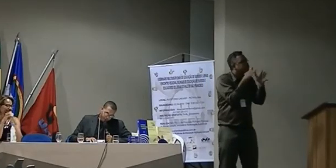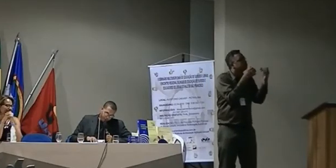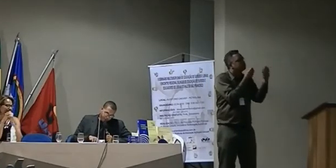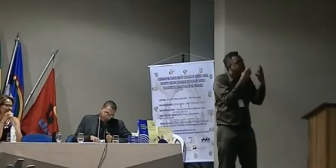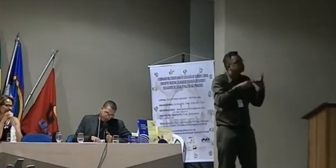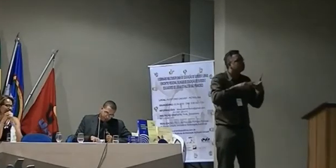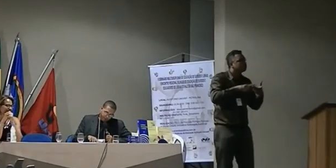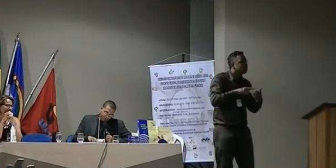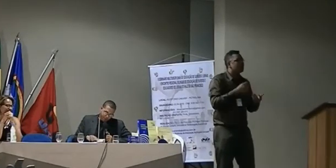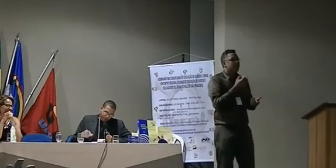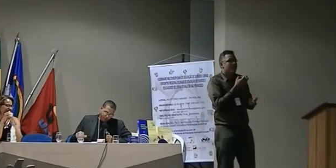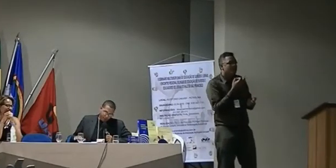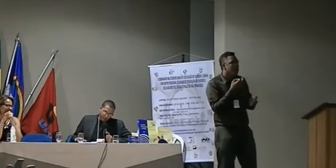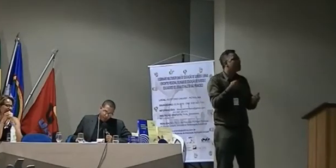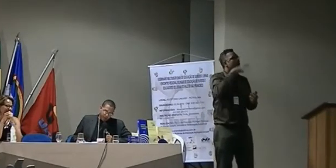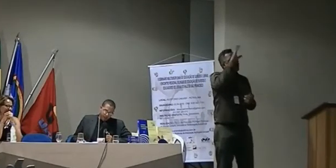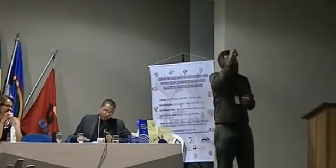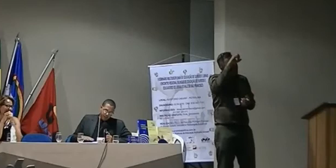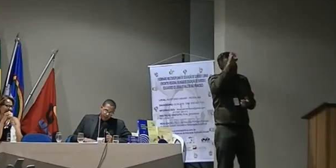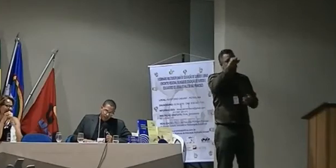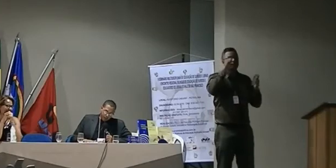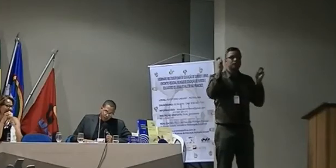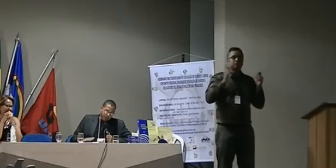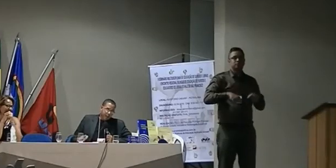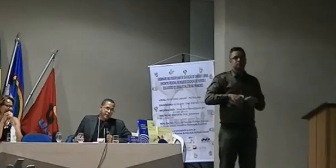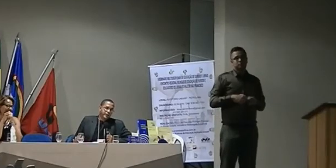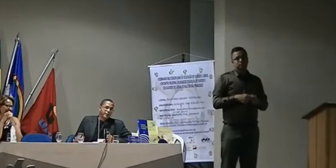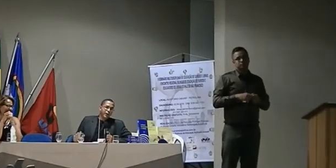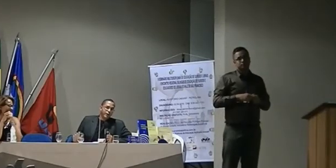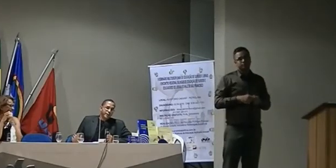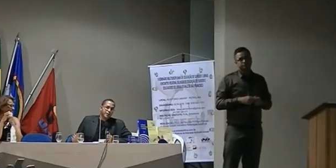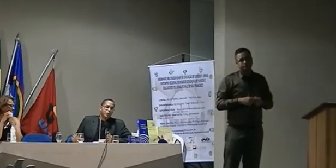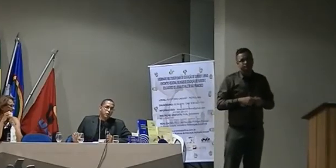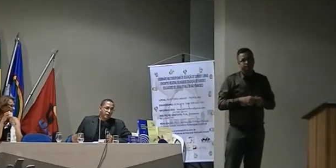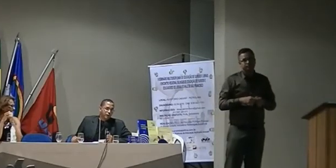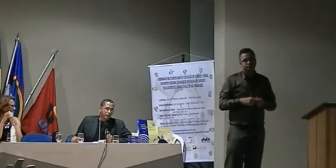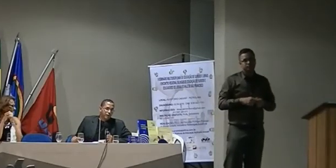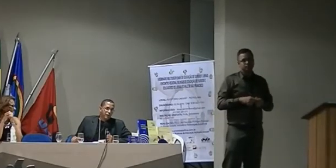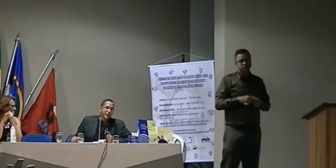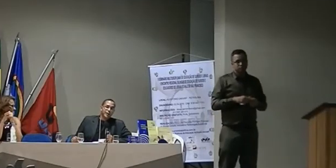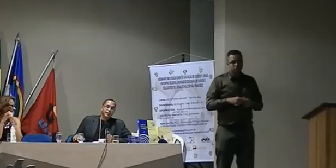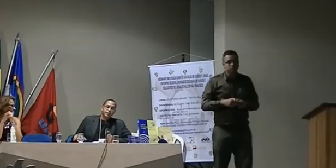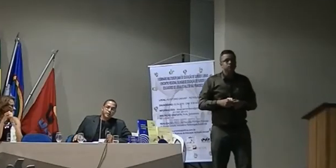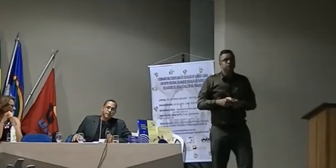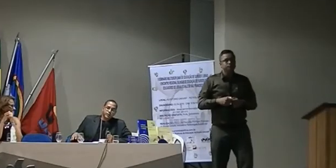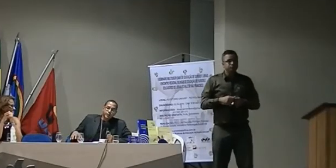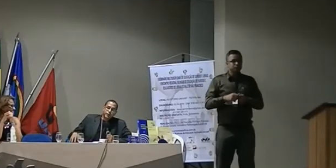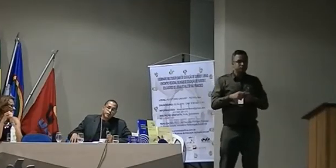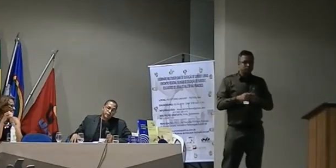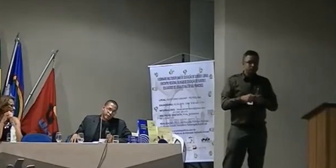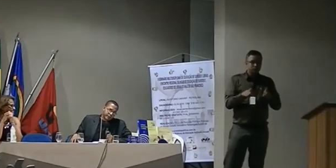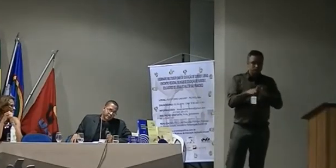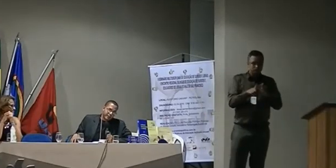com eles conviver e realmente valorizar o professor na sua situação que está